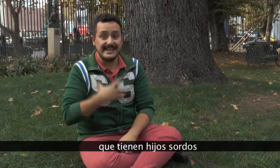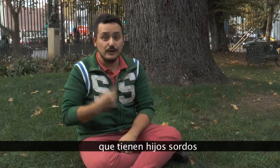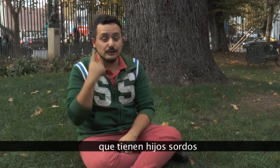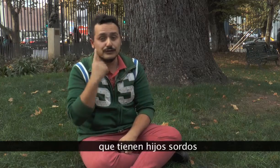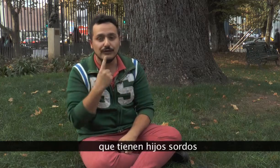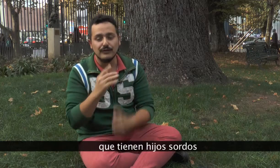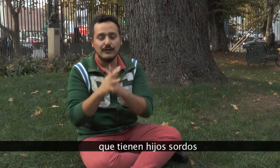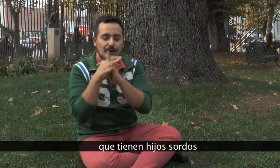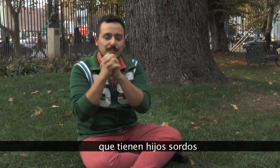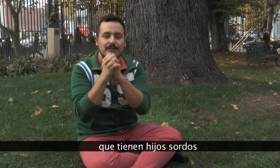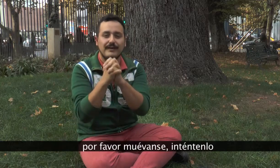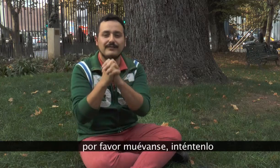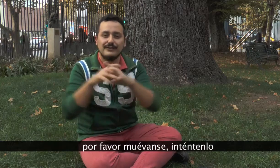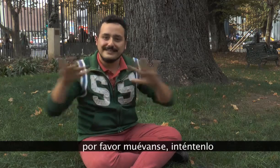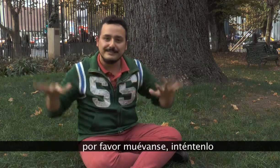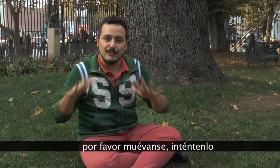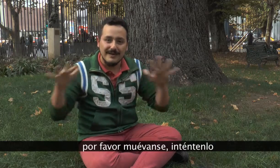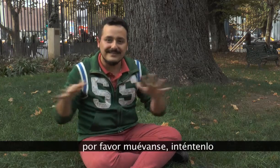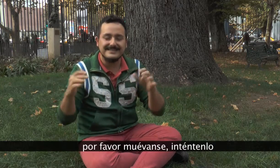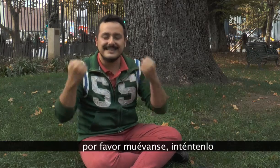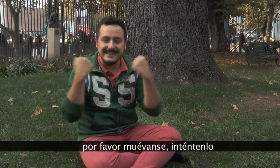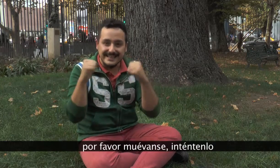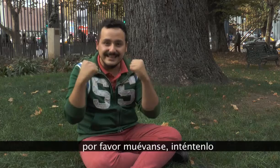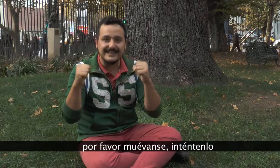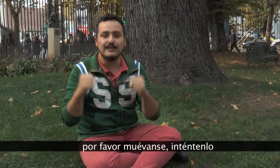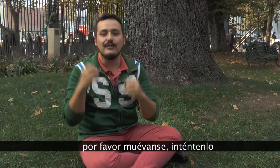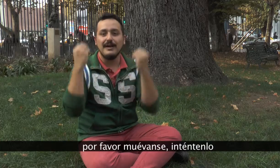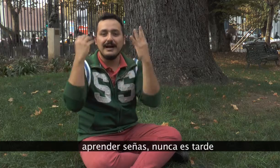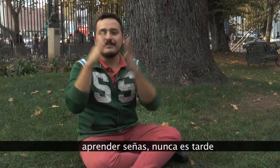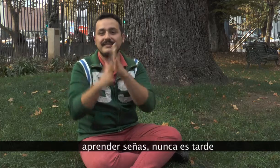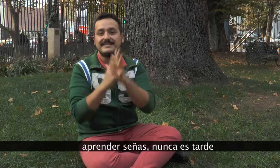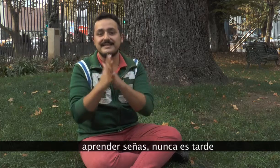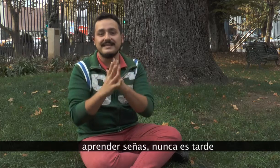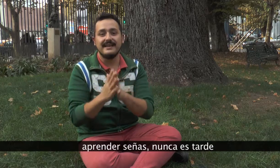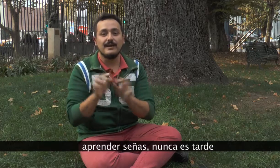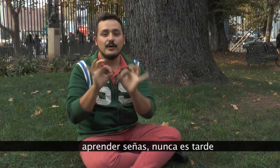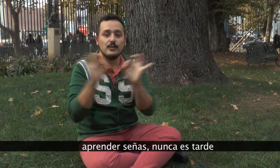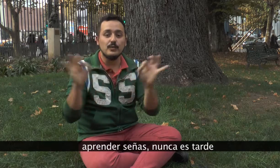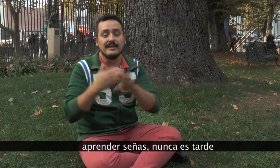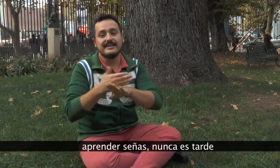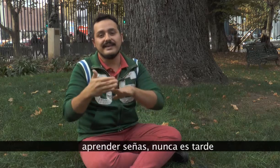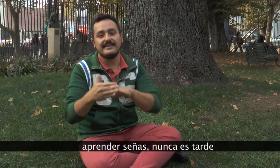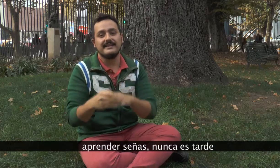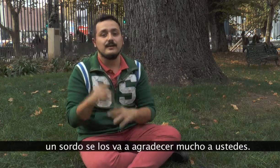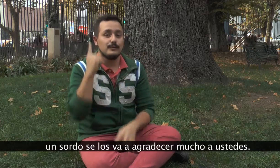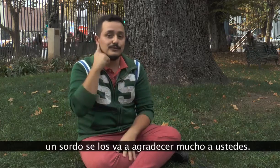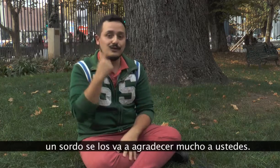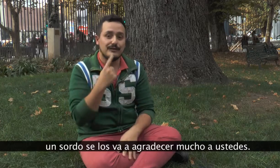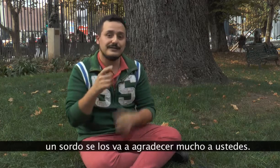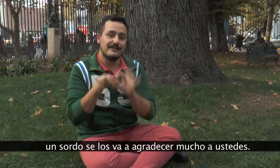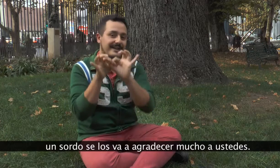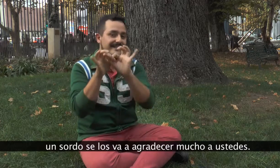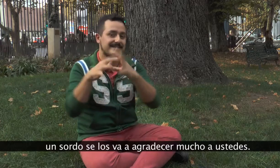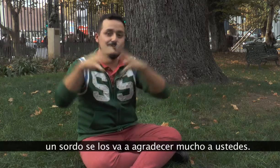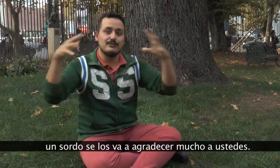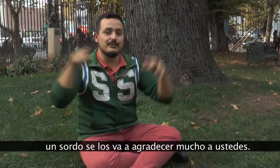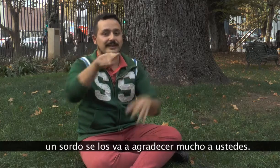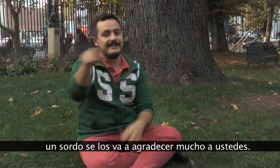hijos sordos. Por favor, muévanse. Inténtenos. Aprenden señas. Nunca es tarde. Un sordo se los va agradecer mucho a ustedes.